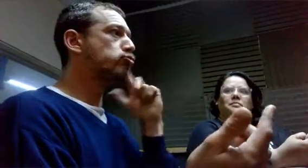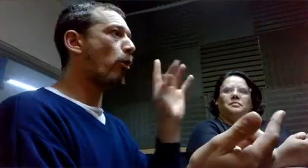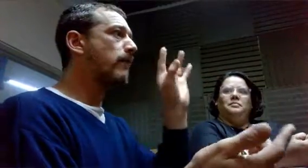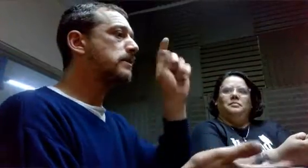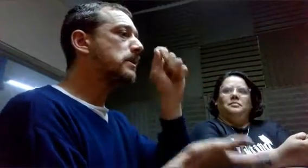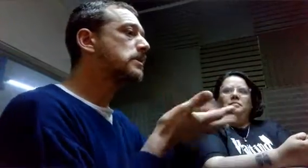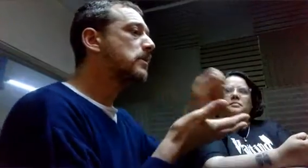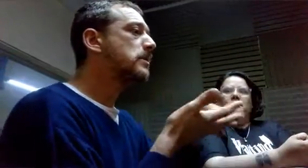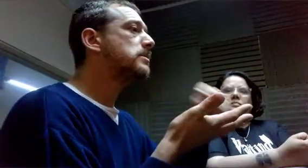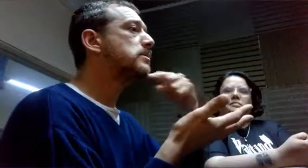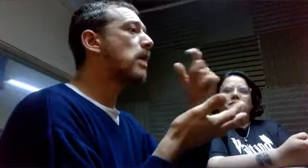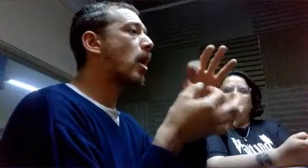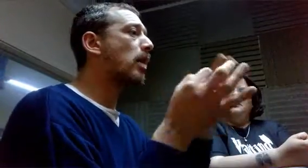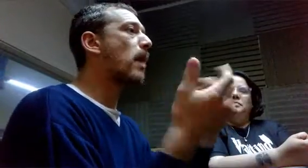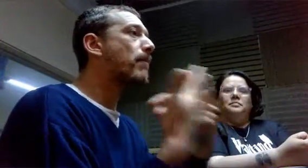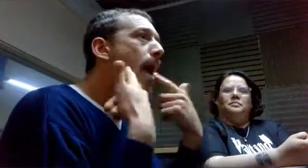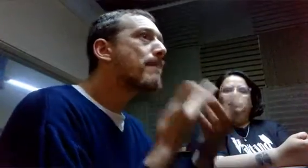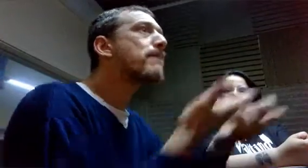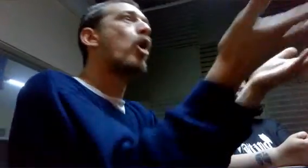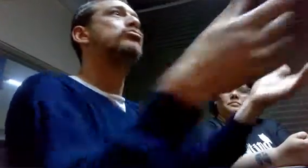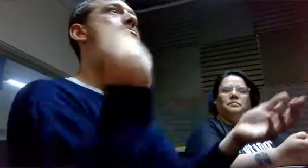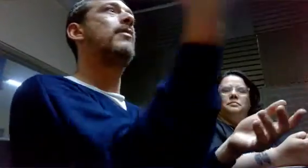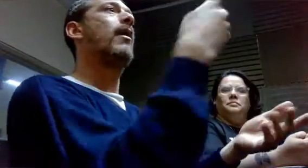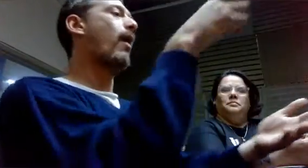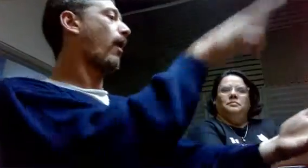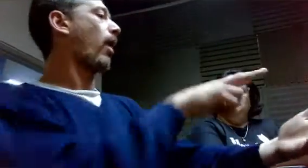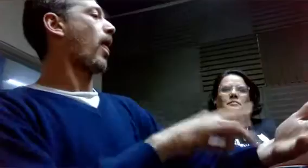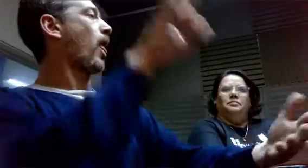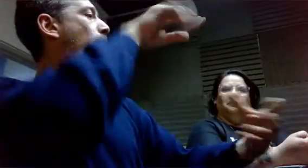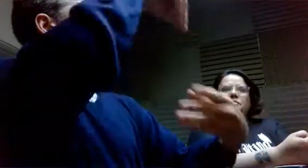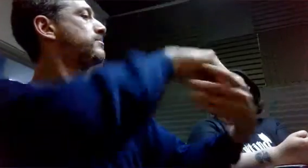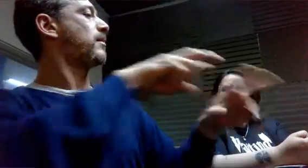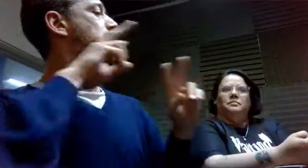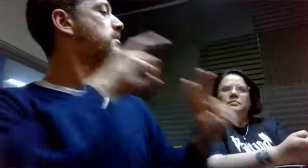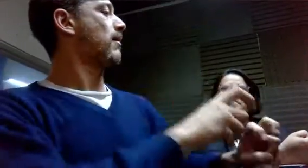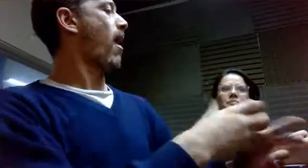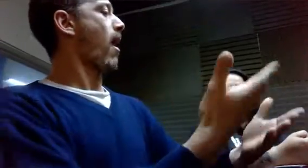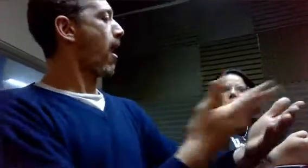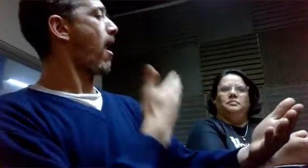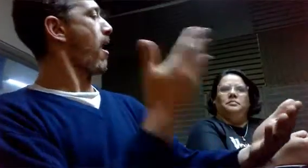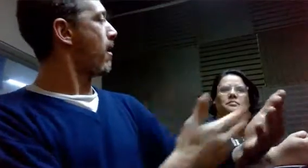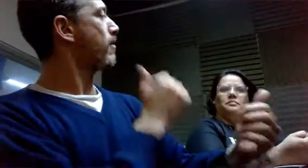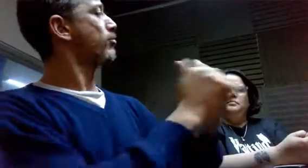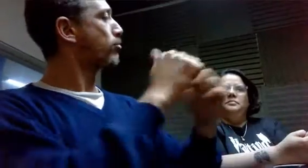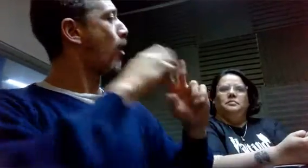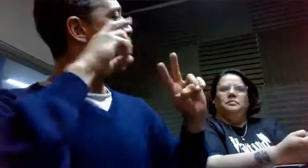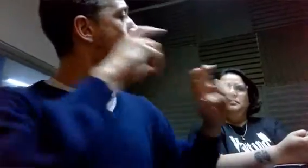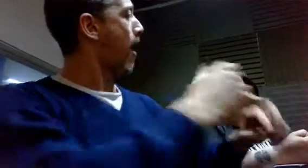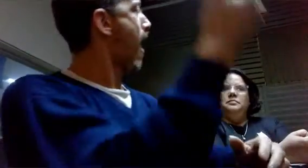Entonces, los oyentes no saben mucho de esto, ¿sí? Y a veces leen en español. Hay que investigar para